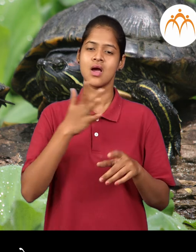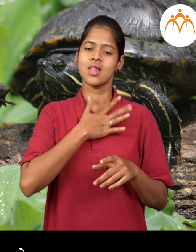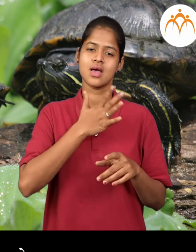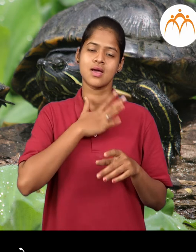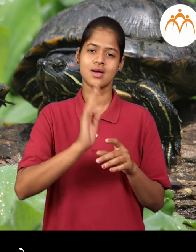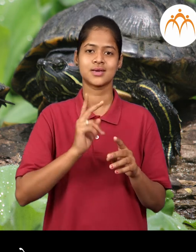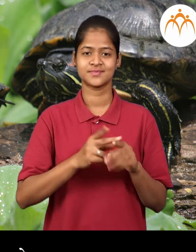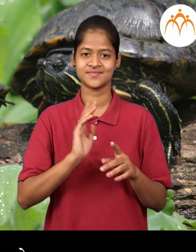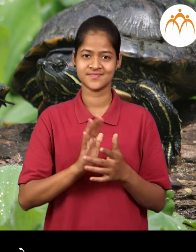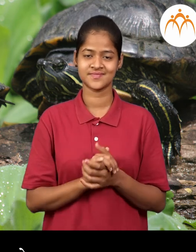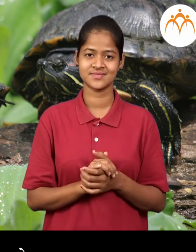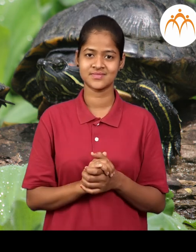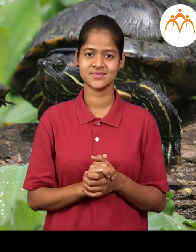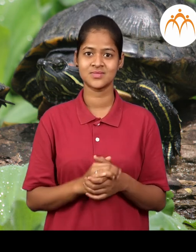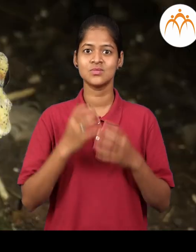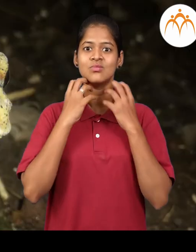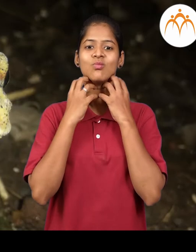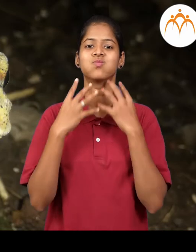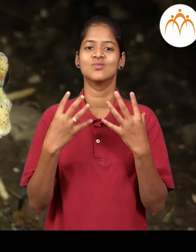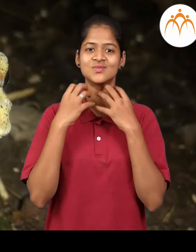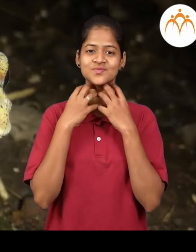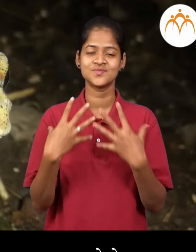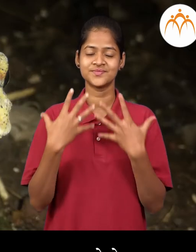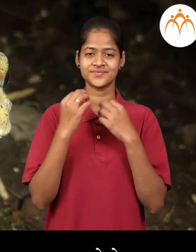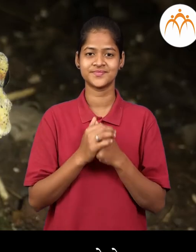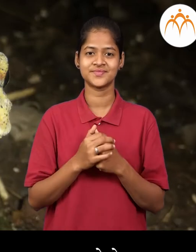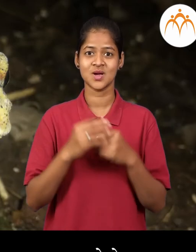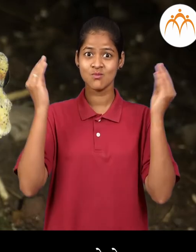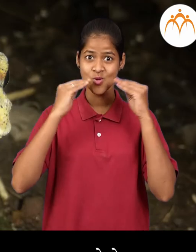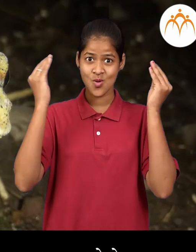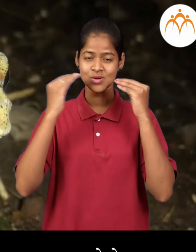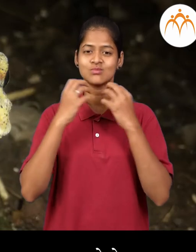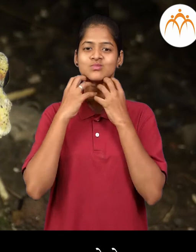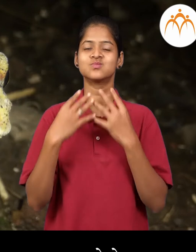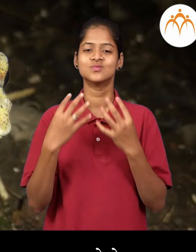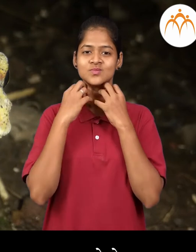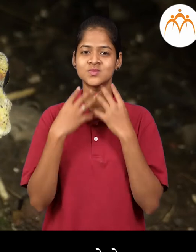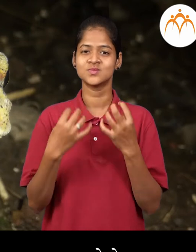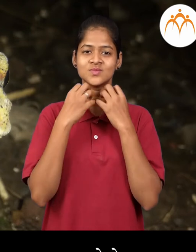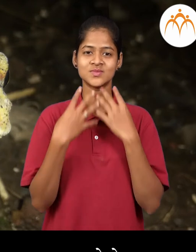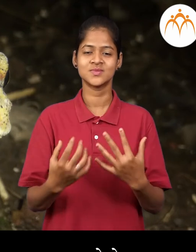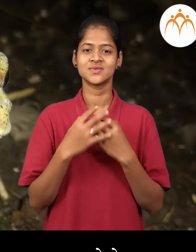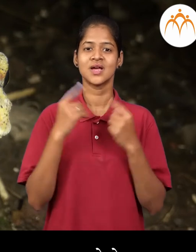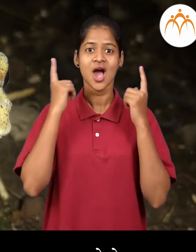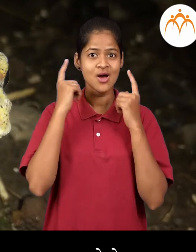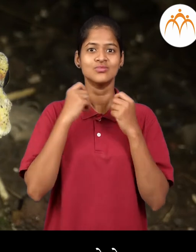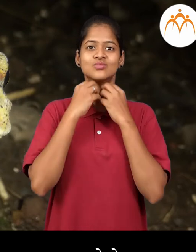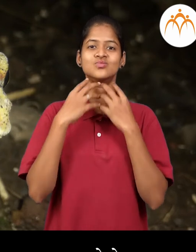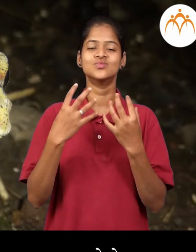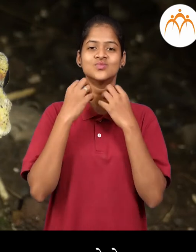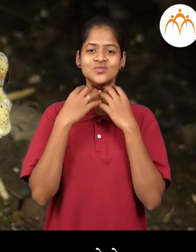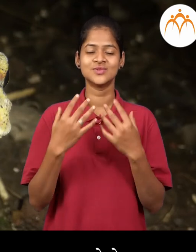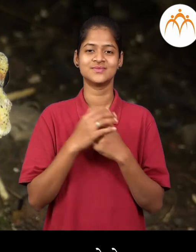वर्षे जगते बेडूक पावसाडयात बेडकांचा डराव